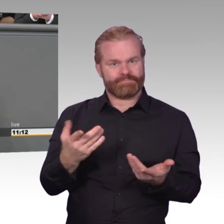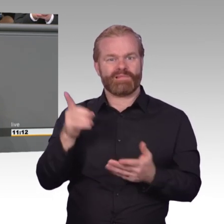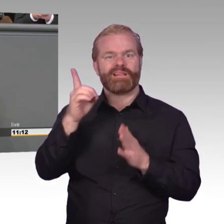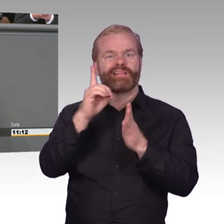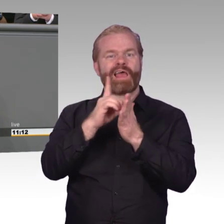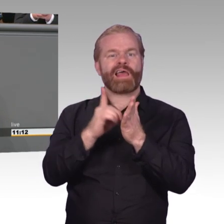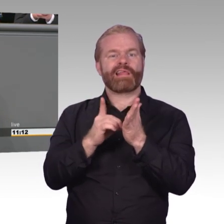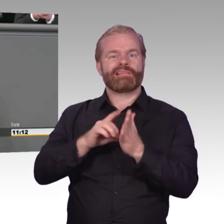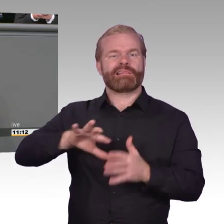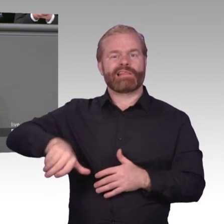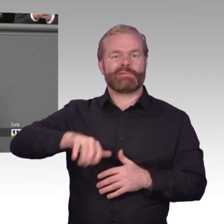Kontext der Strafverfolgung.